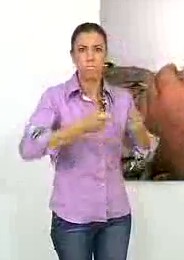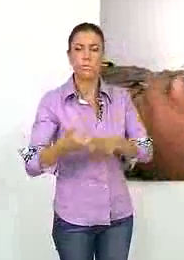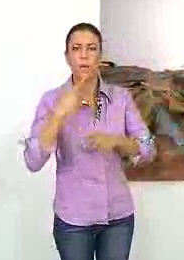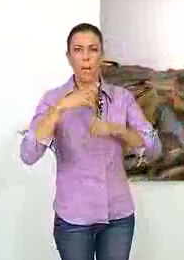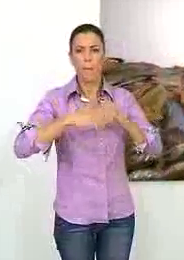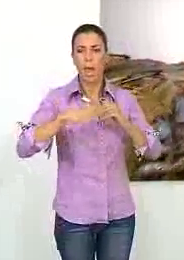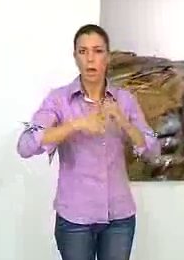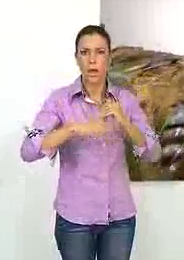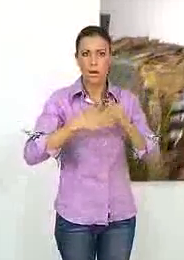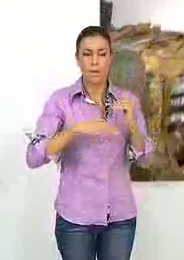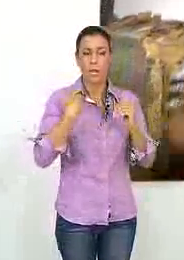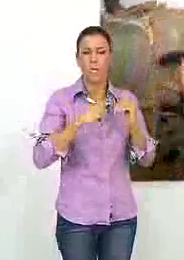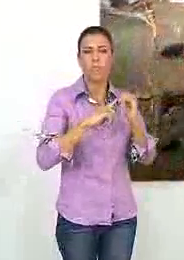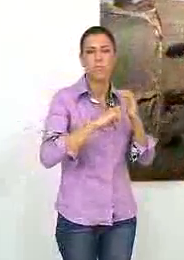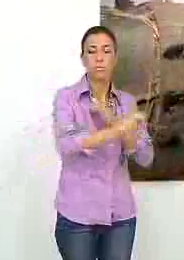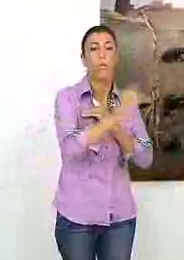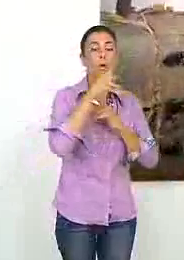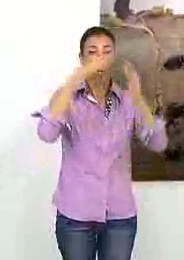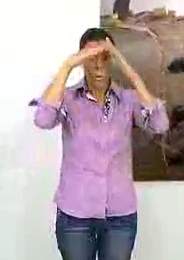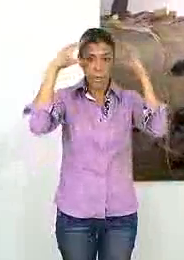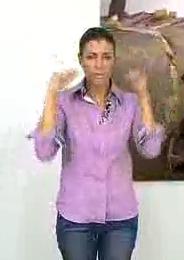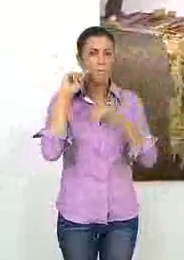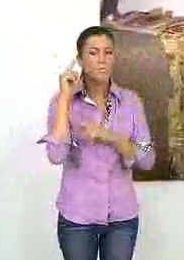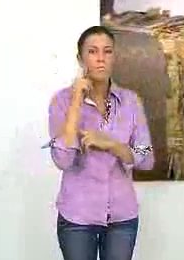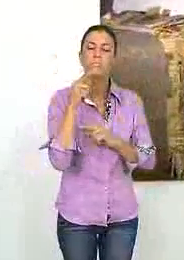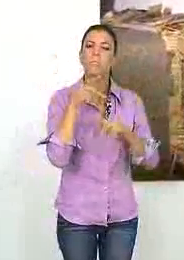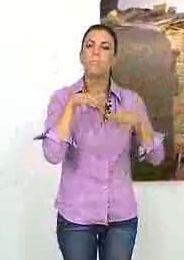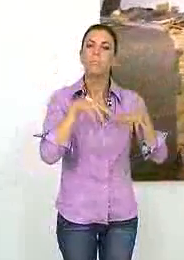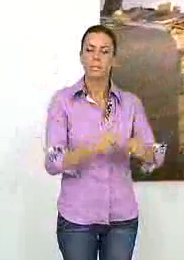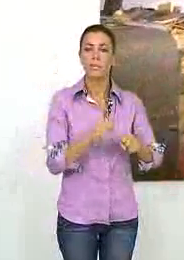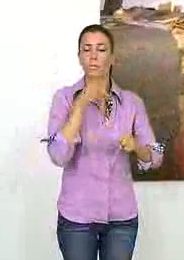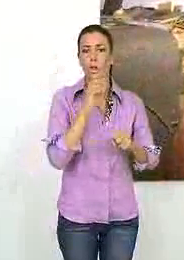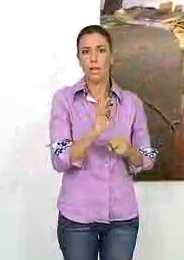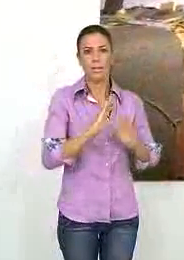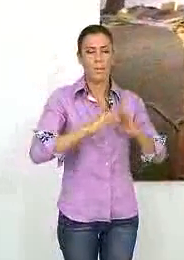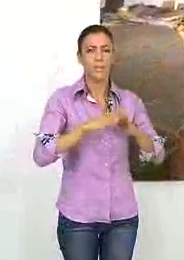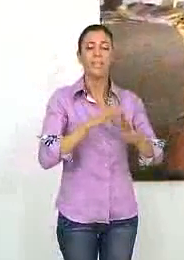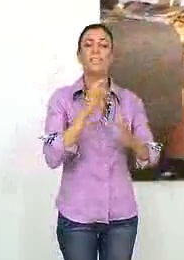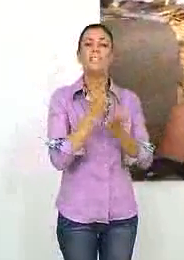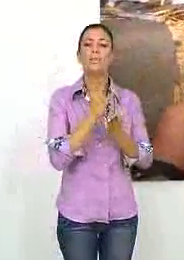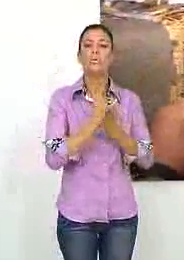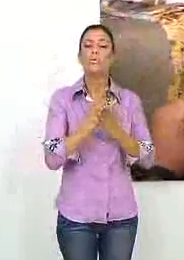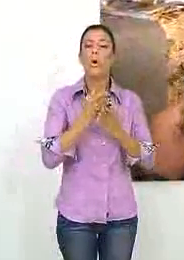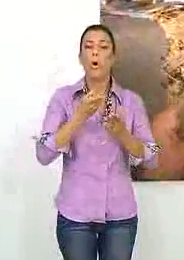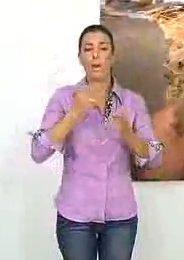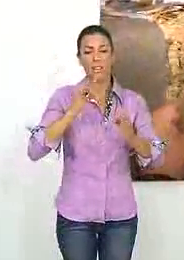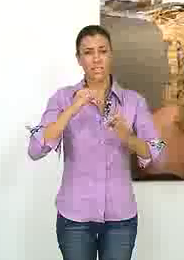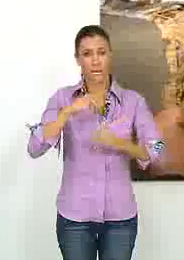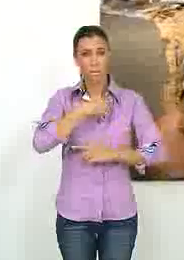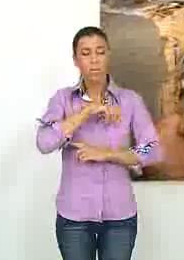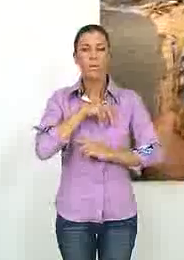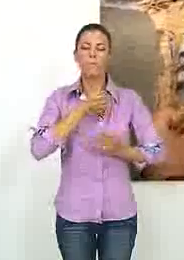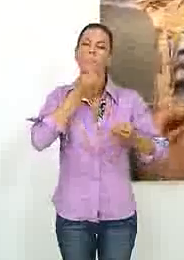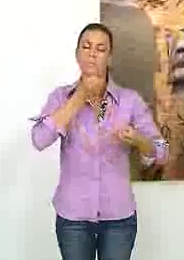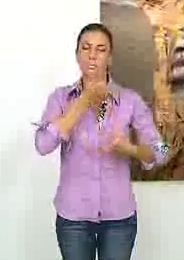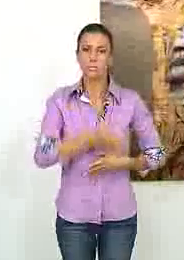semirrígida que se dio a la fuga tras ser sorprendidos por la patrullera Río Aragón del Servicio Marítimo del Instituto Armado.